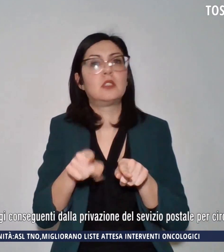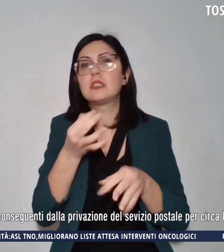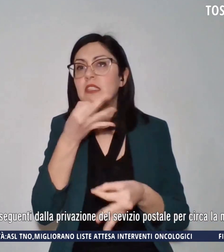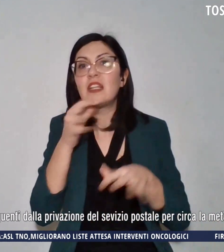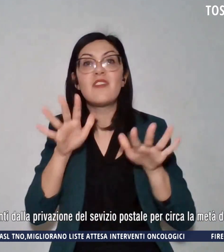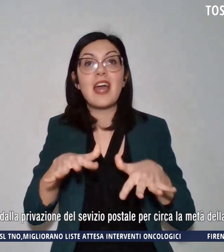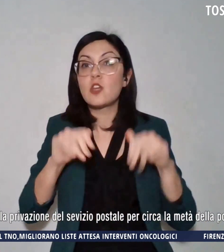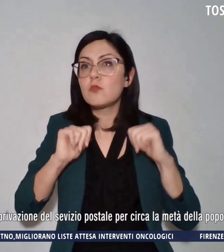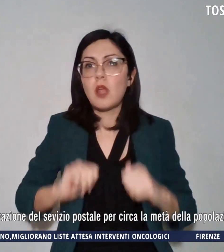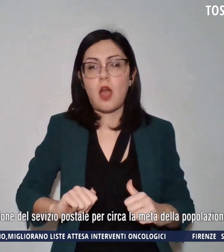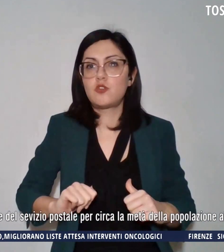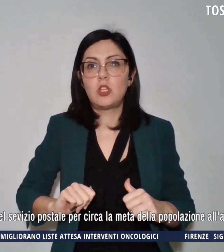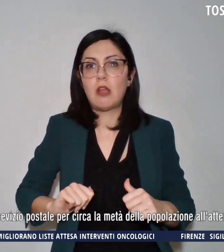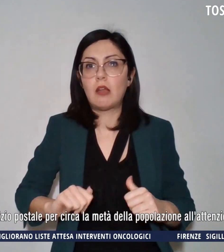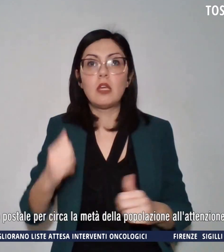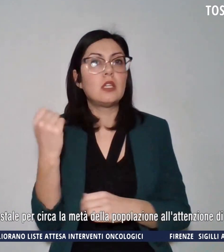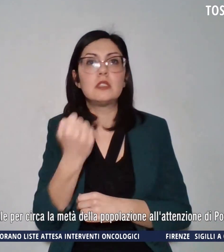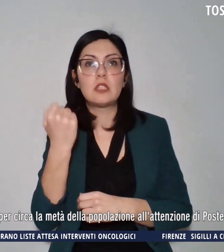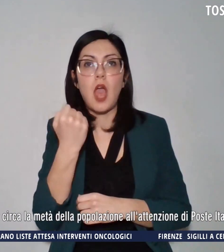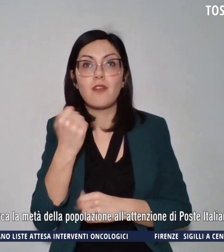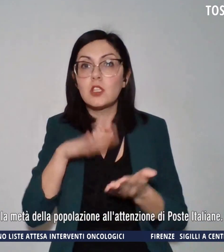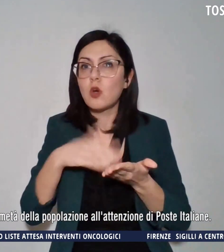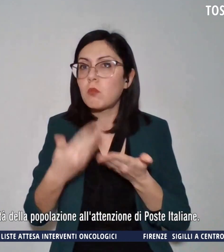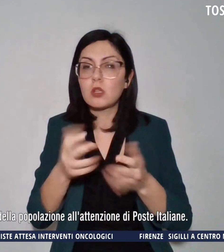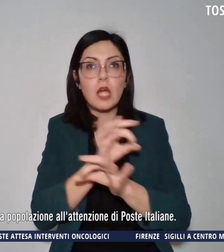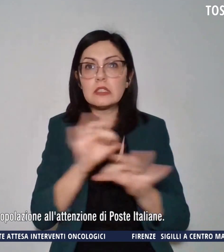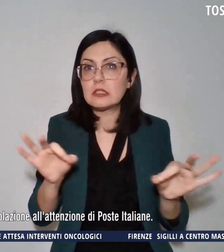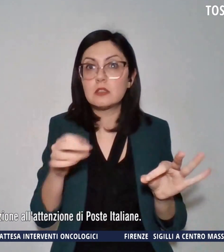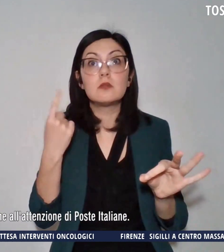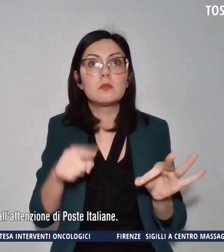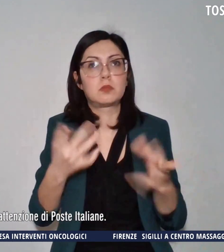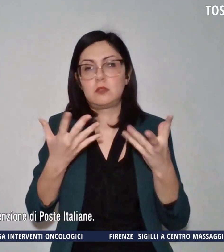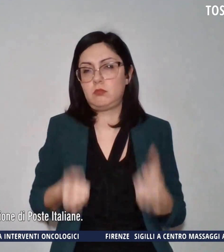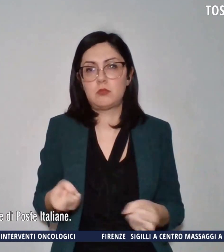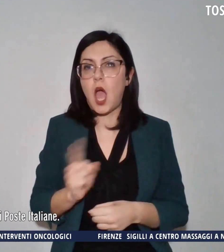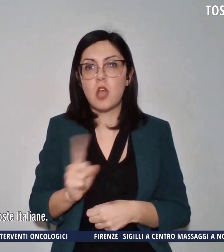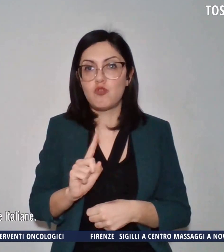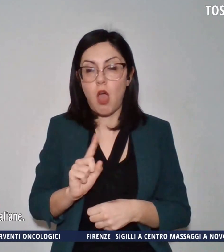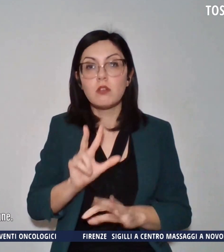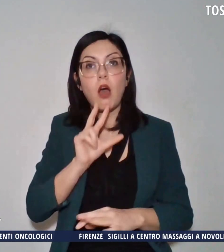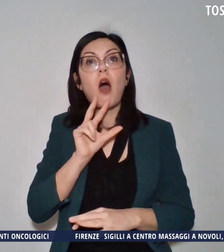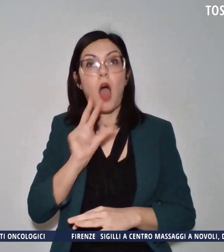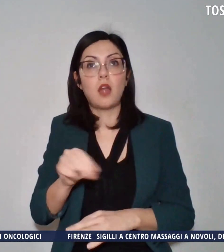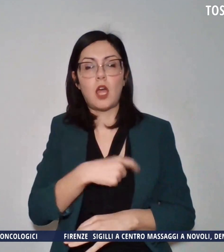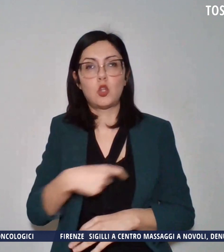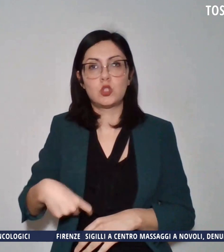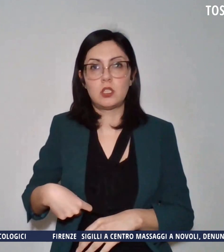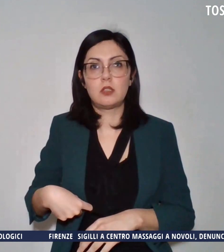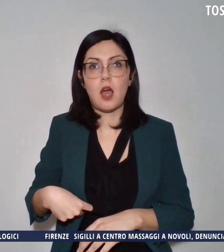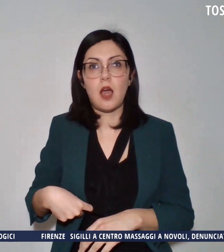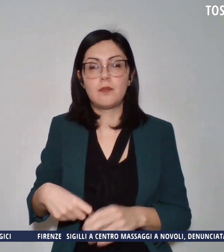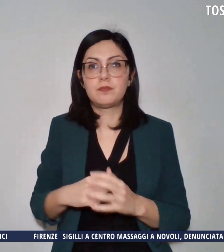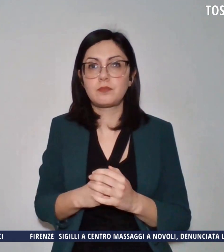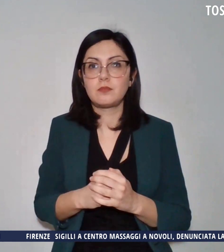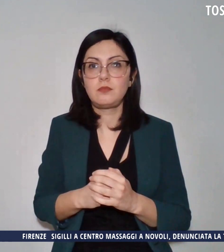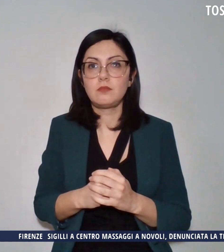senza un servizio importante ed è inaccettabile, commenta la sindaca, che si